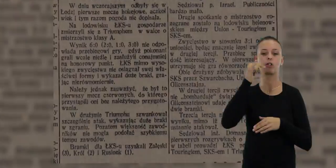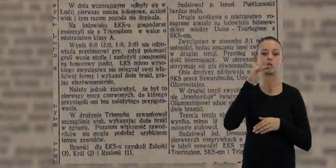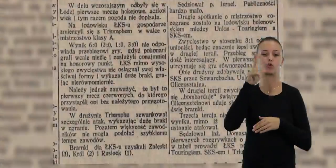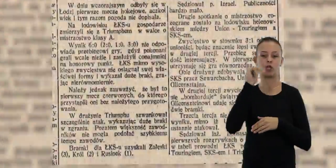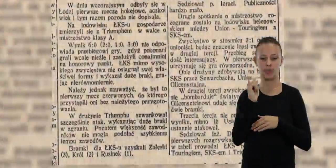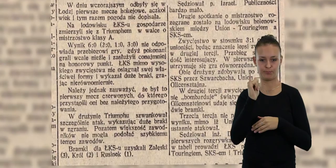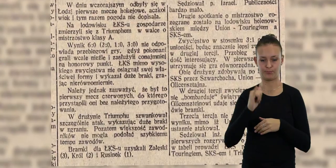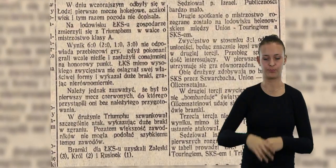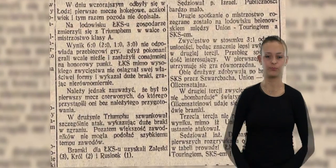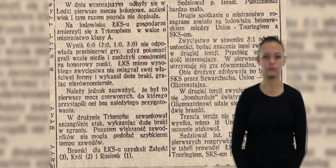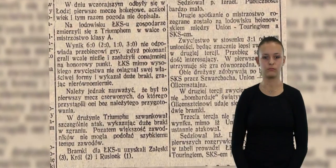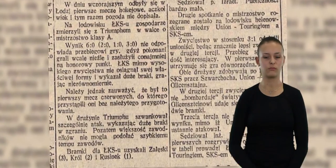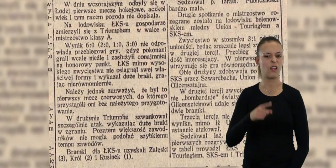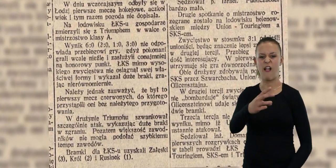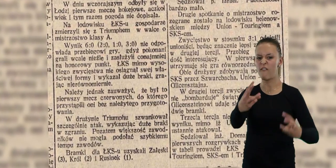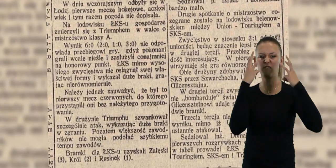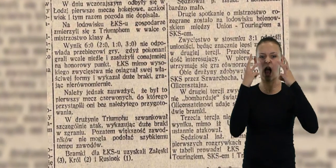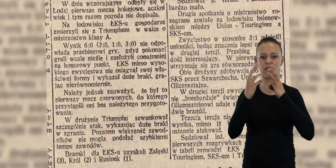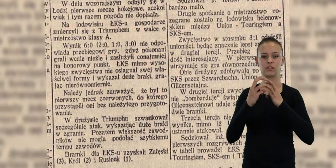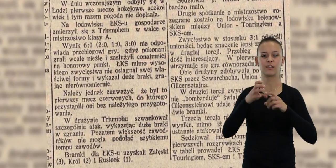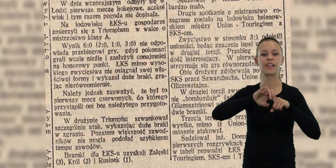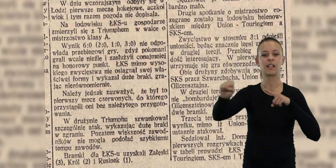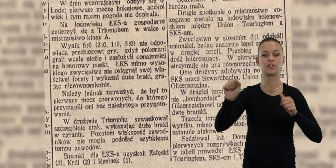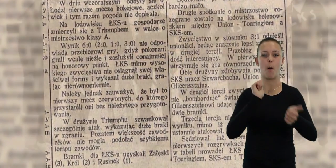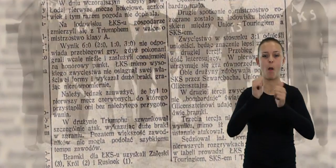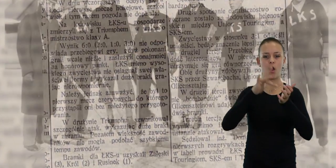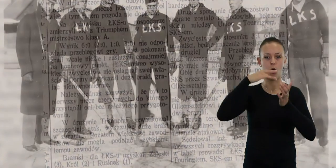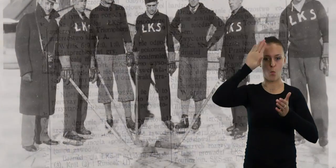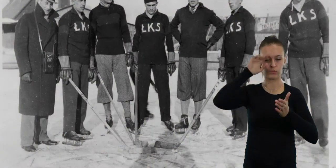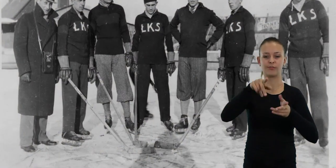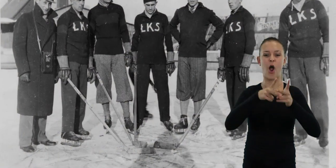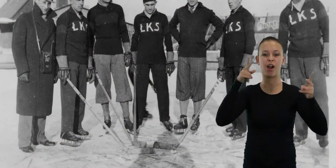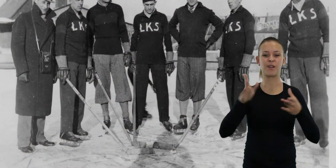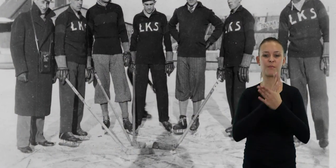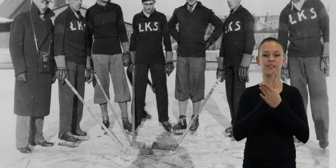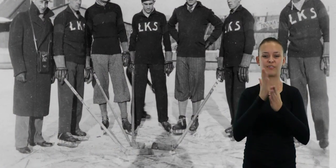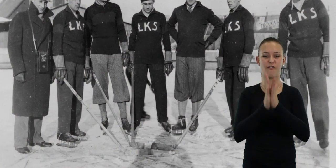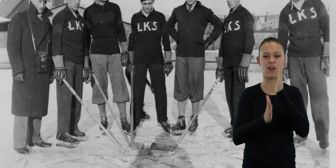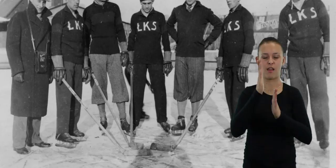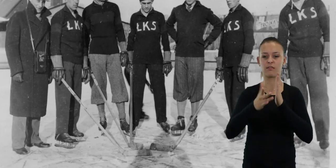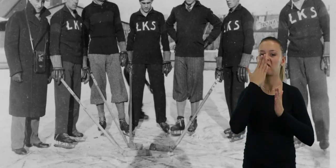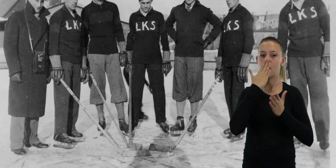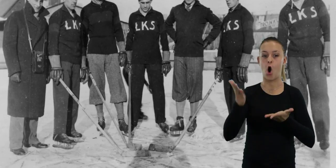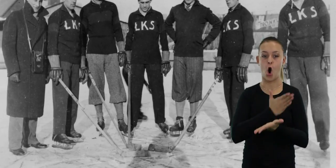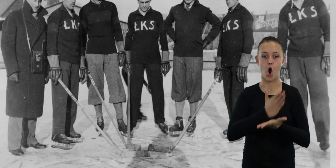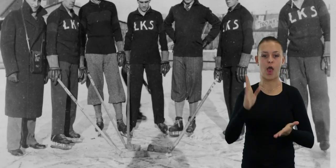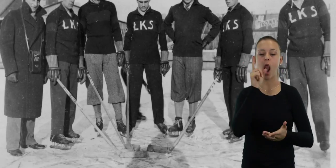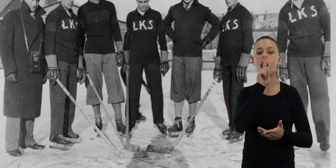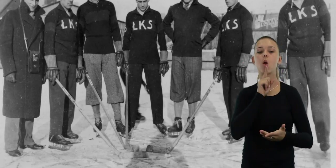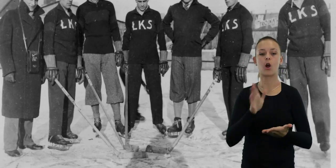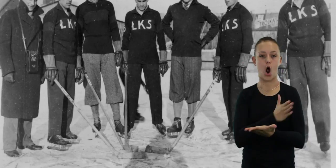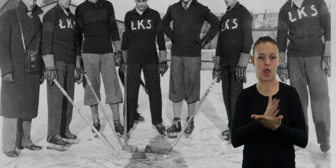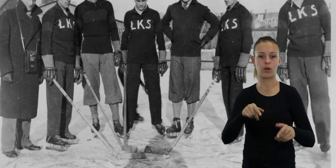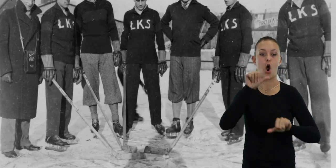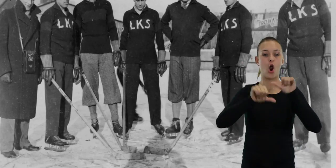Ważną dyscypliną sportu w Łodzi w okresie międzywojennym był hokej na lodzie. W 1928 roku utworzona